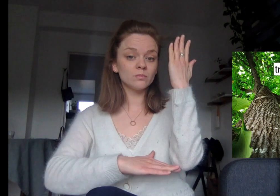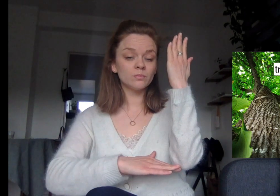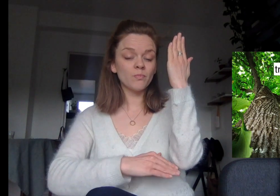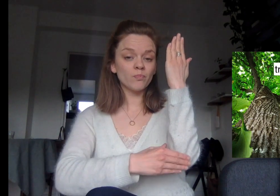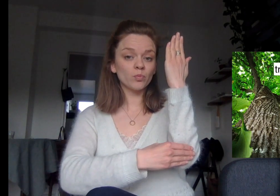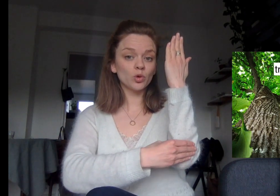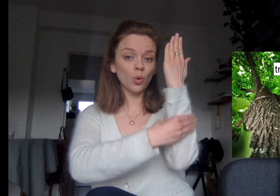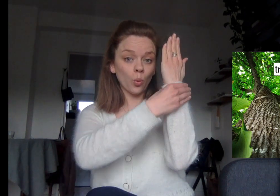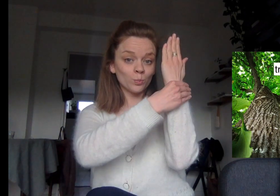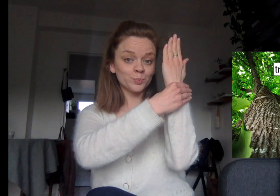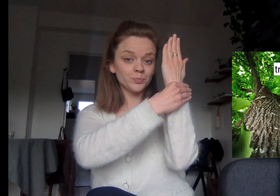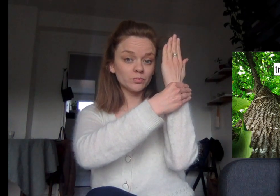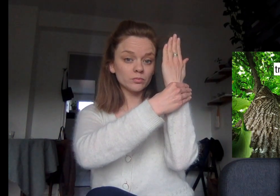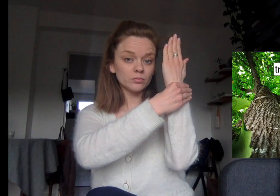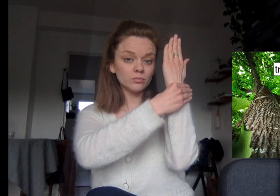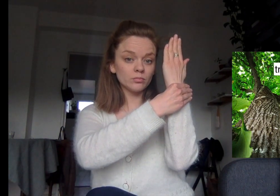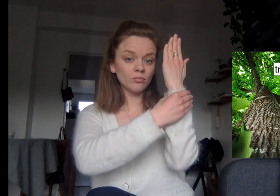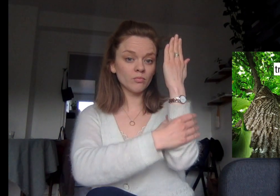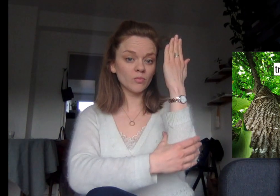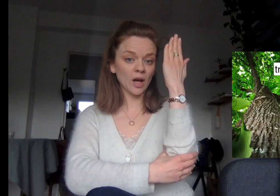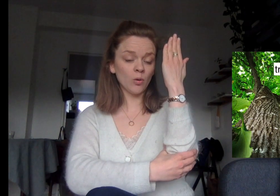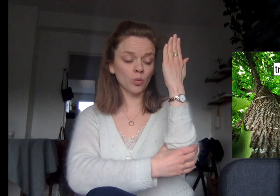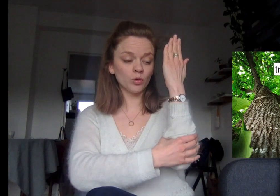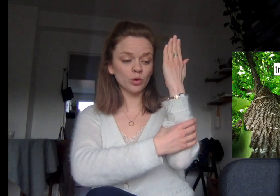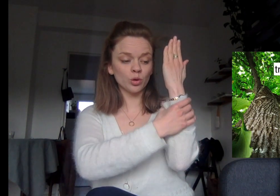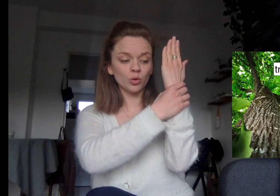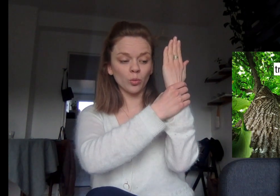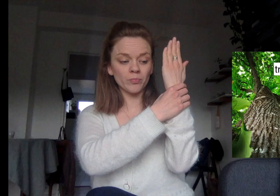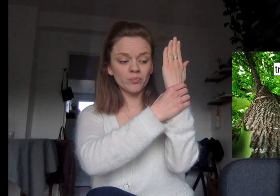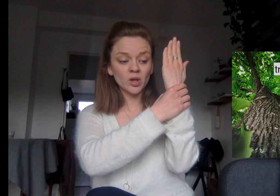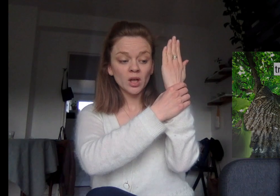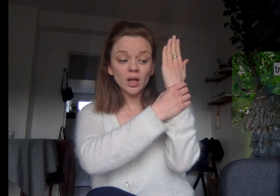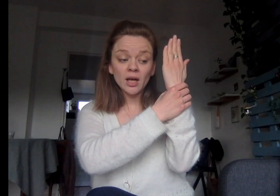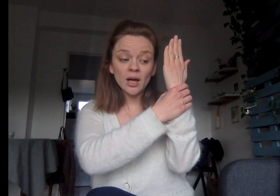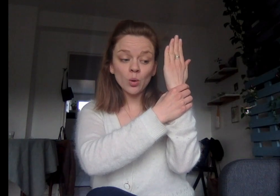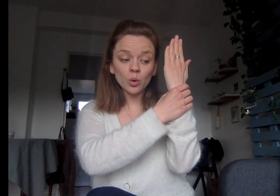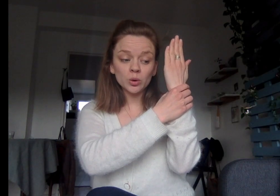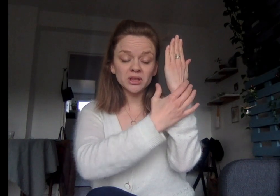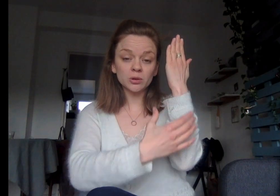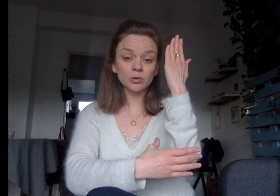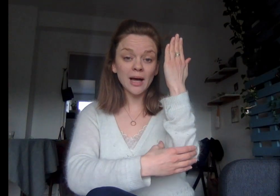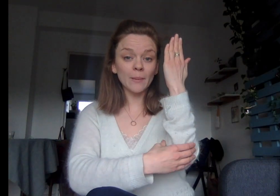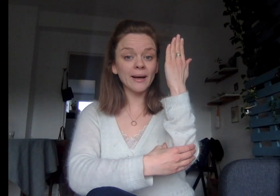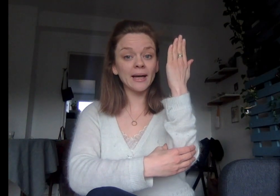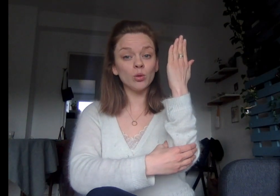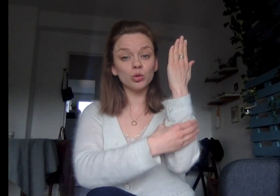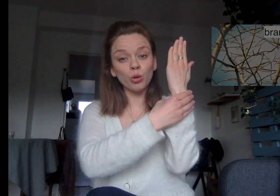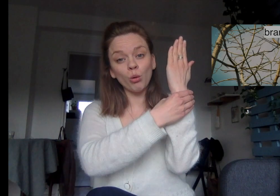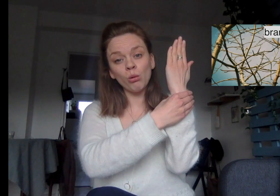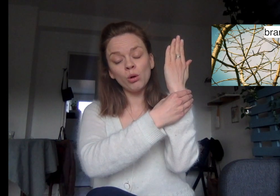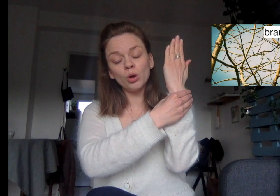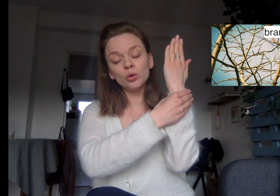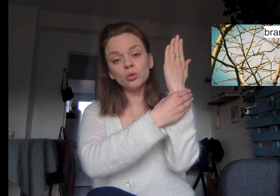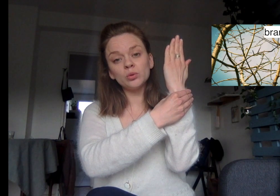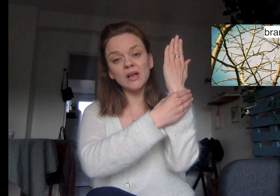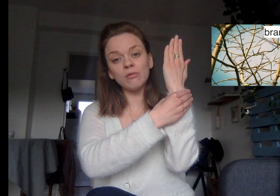Tronc. Tronc. On montre le tronc. Et on continue. Après le tronc, nous avons